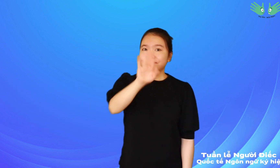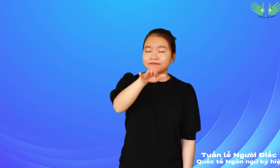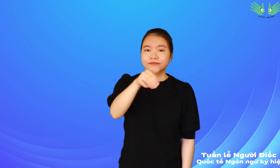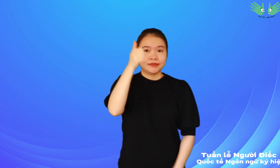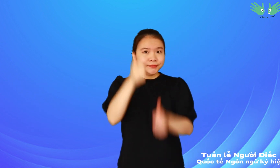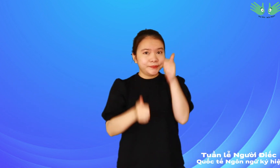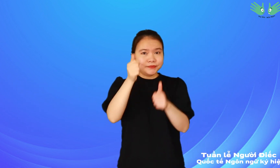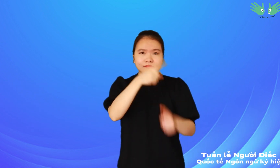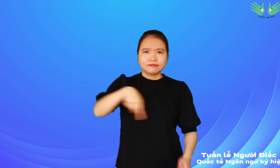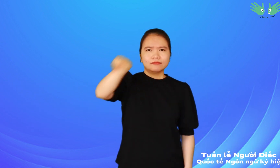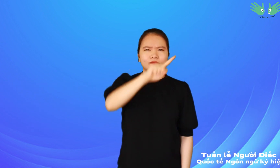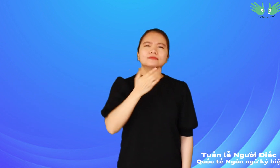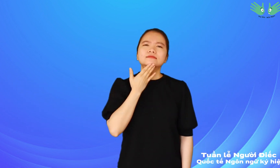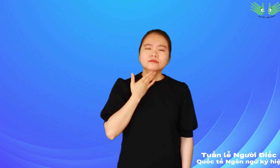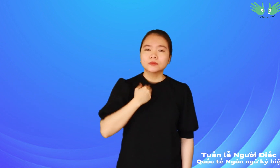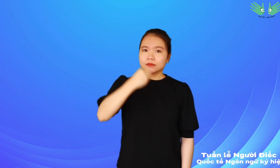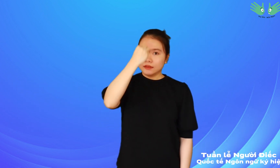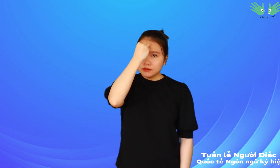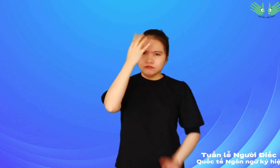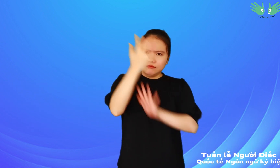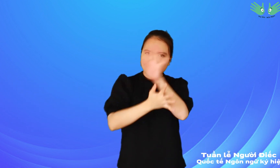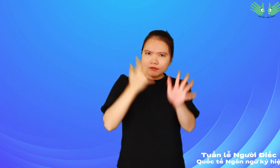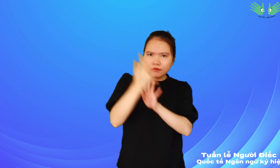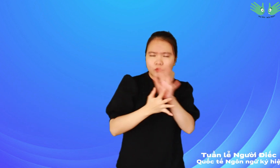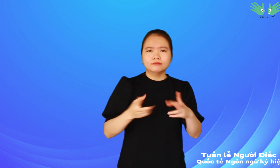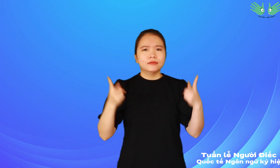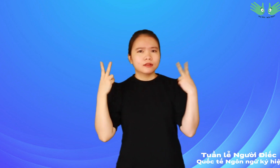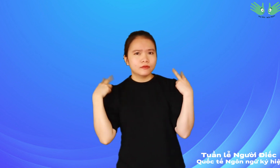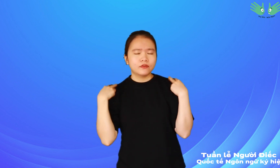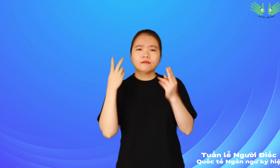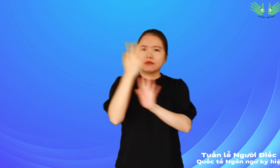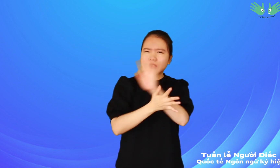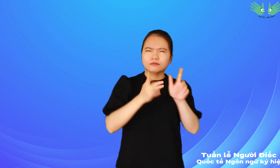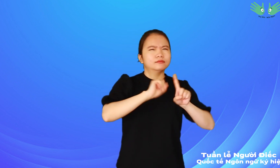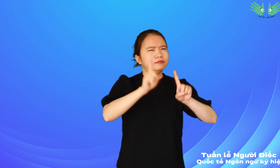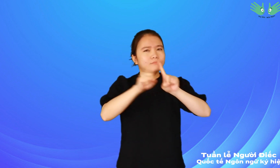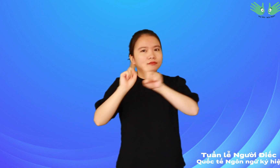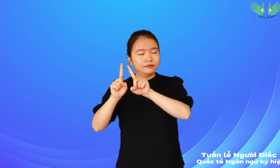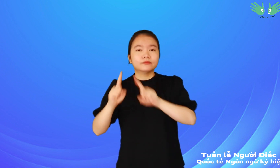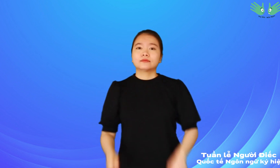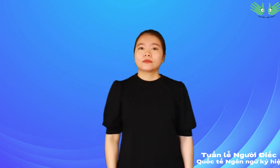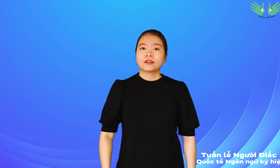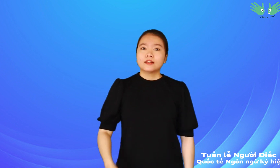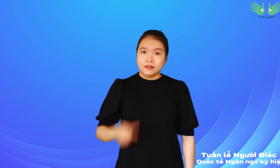Các bạn à, nếu các bạn muốn học ngôn ngữ ký hiệu, muốn tìm hiểu về ngữ pháp và những kiến thức khác nữa